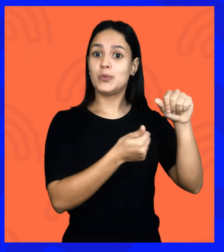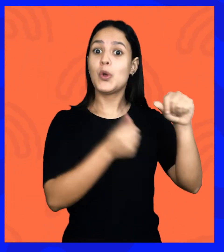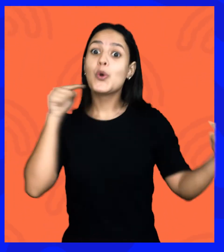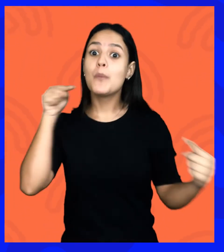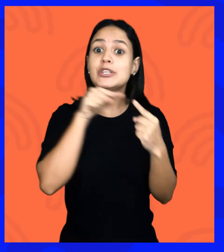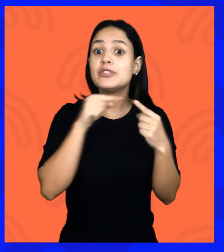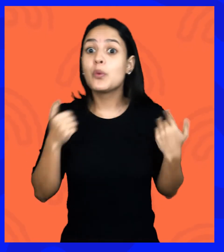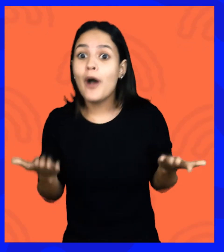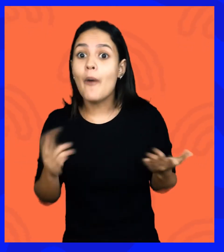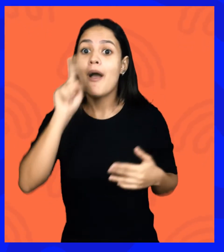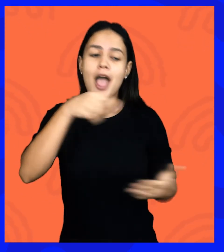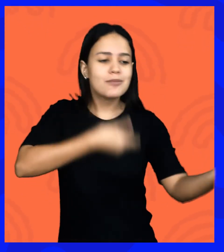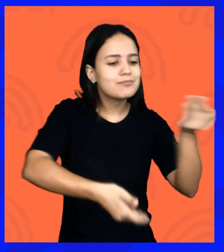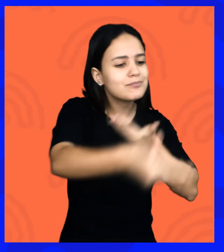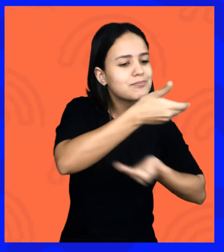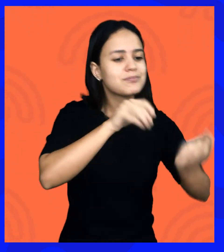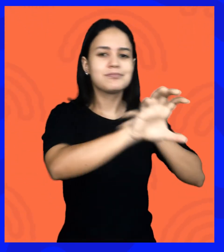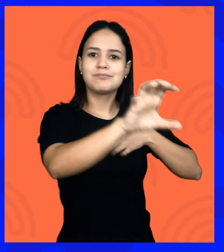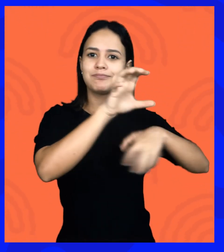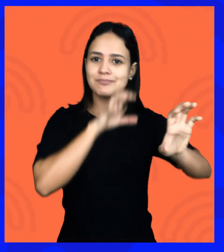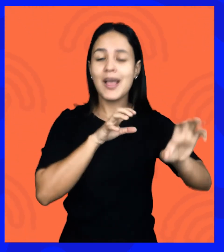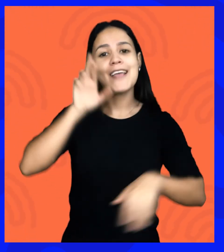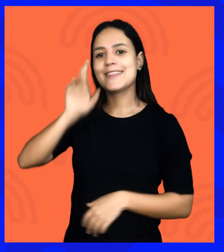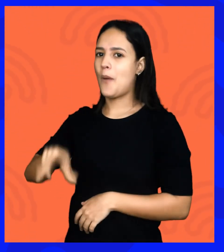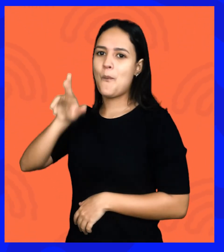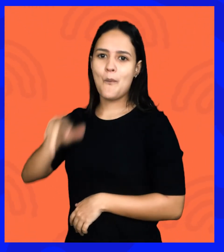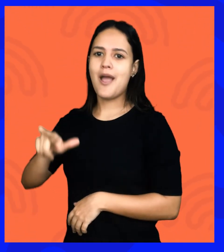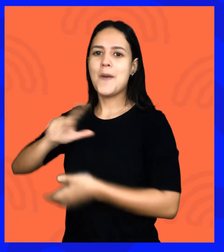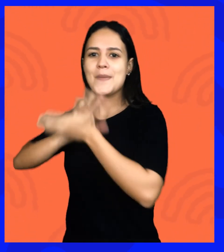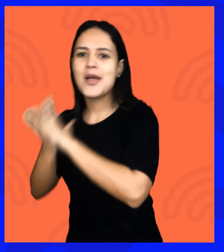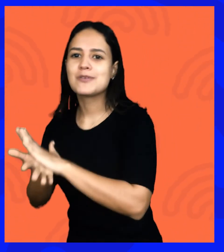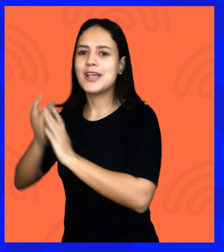hospitalidade e não a hostilidade seja o nosso ponto de chegada.